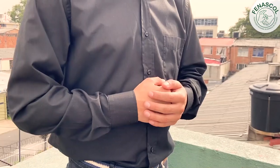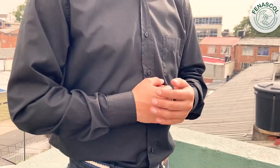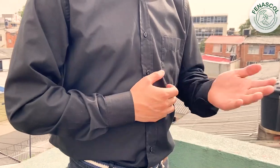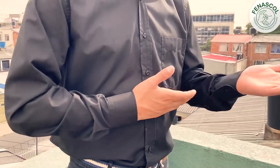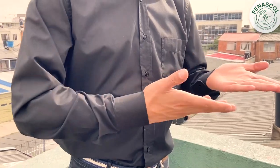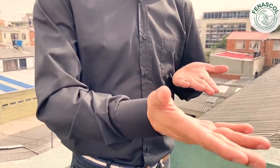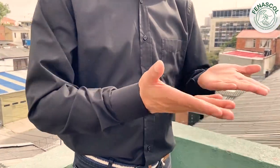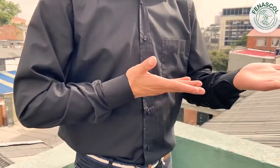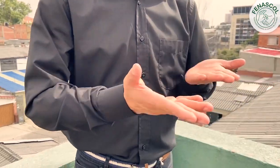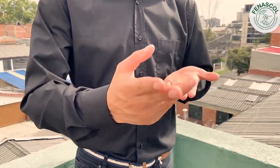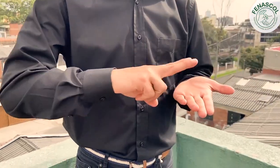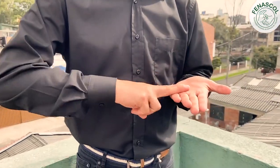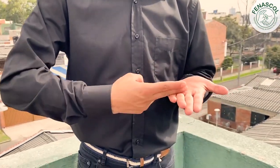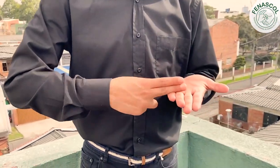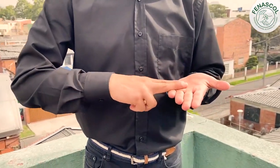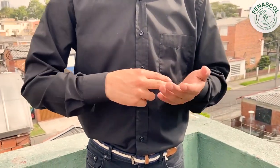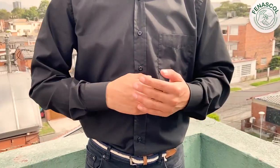Servicio de Interpretación